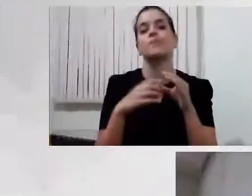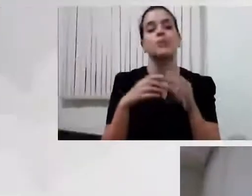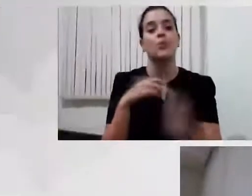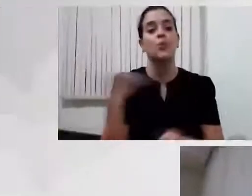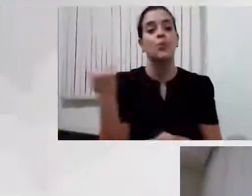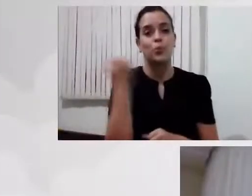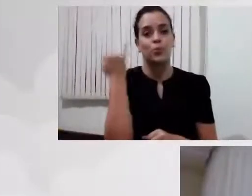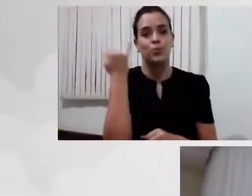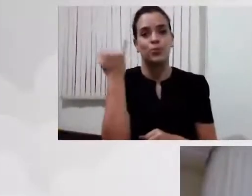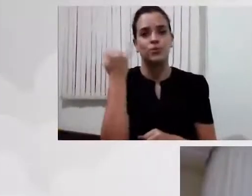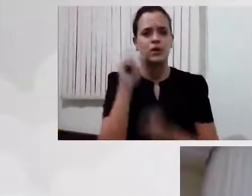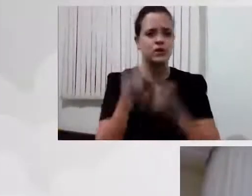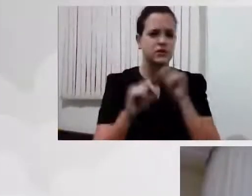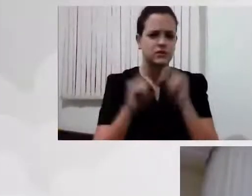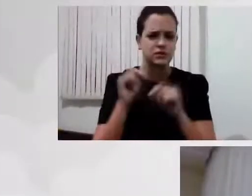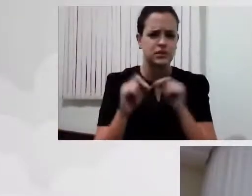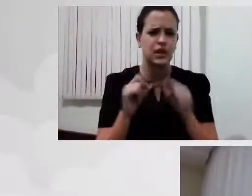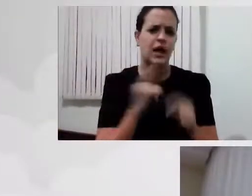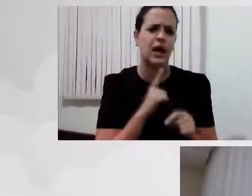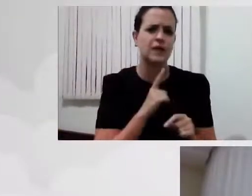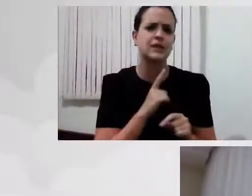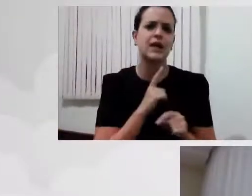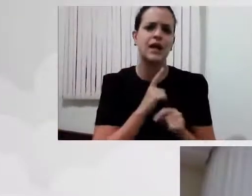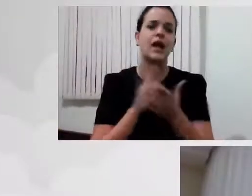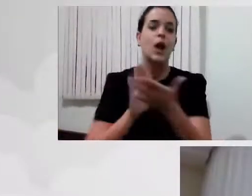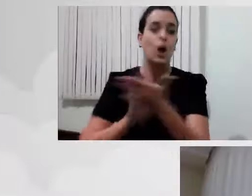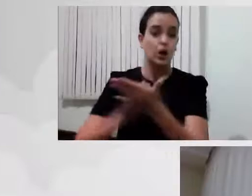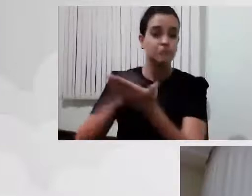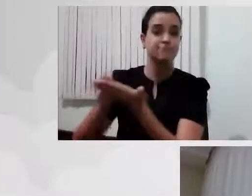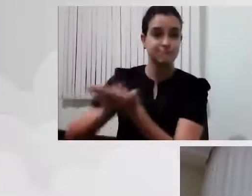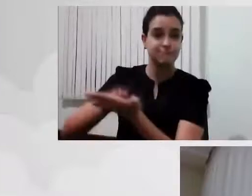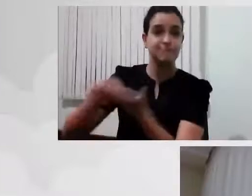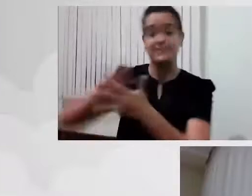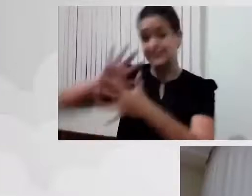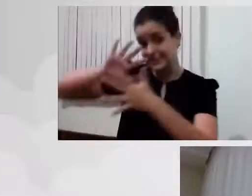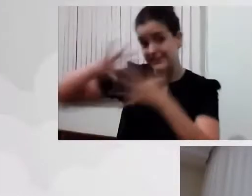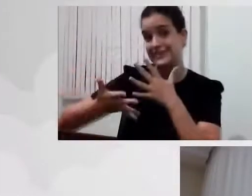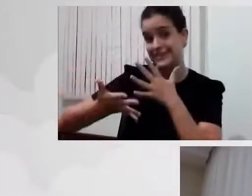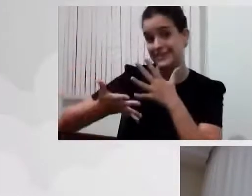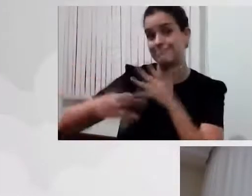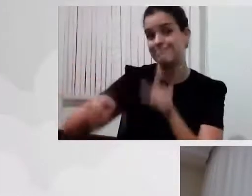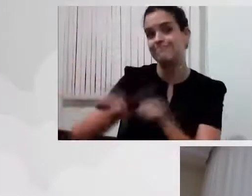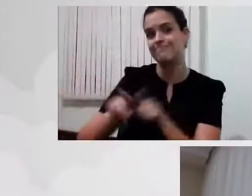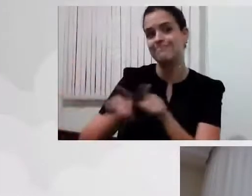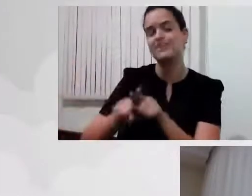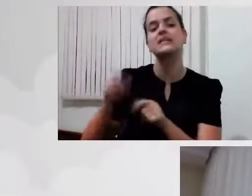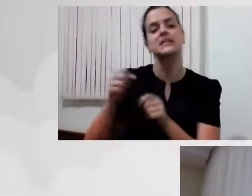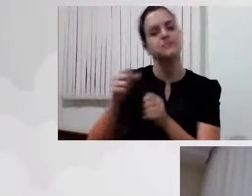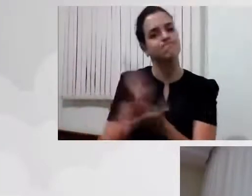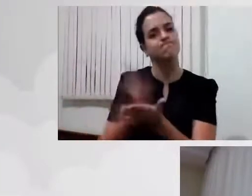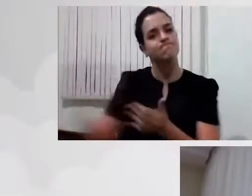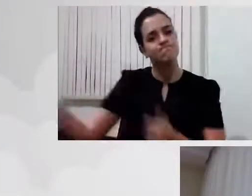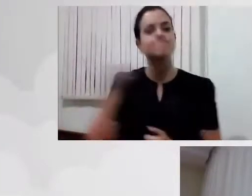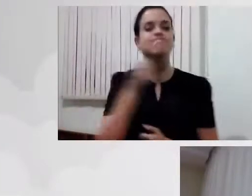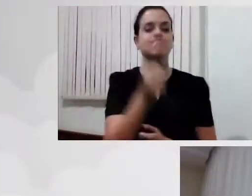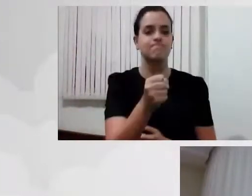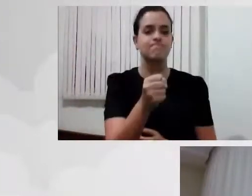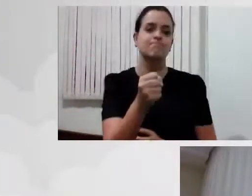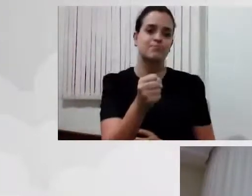ter um intérprete tradutor em libras, não é? Uma pessoa que esteja ali. mas, infelizmente, nem